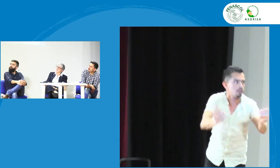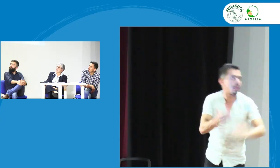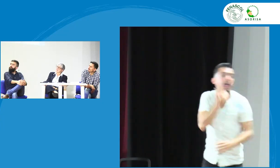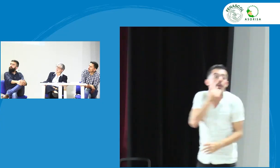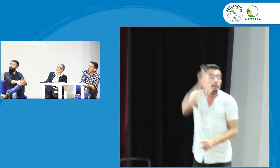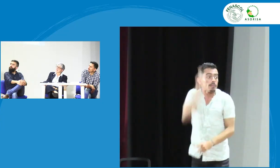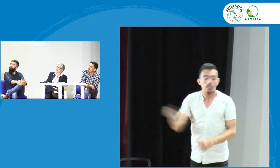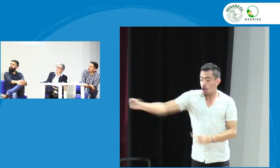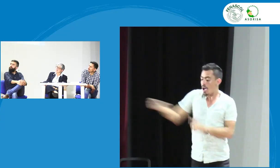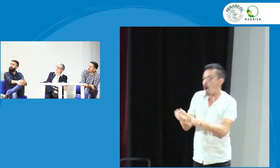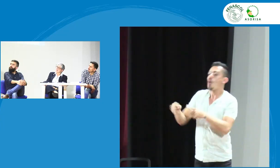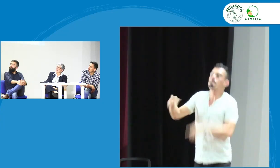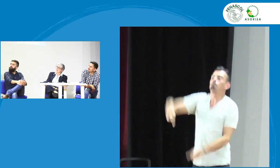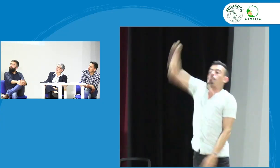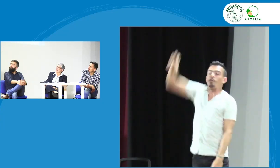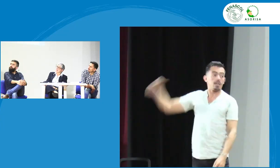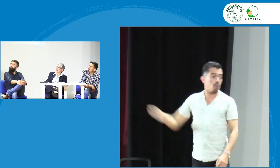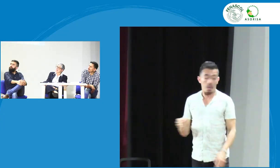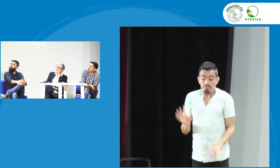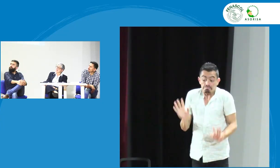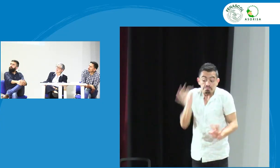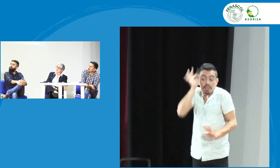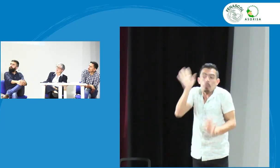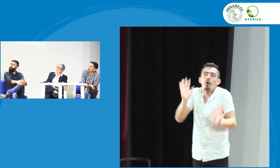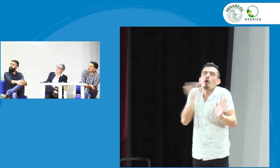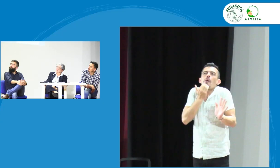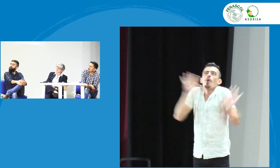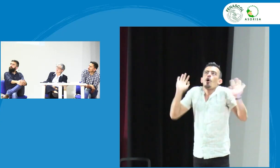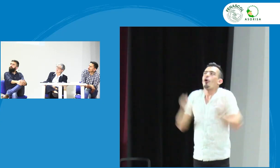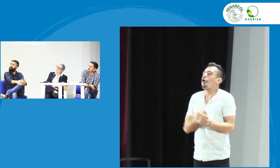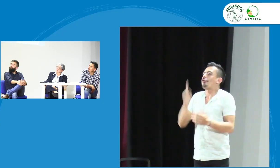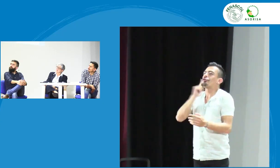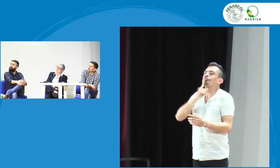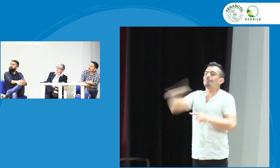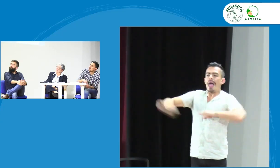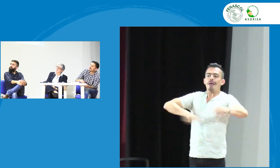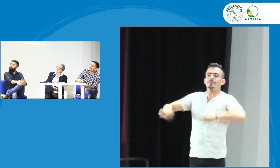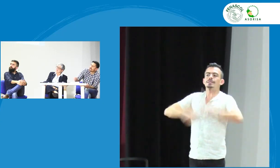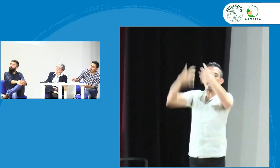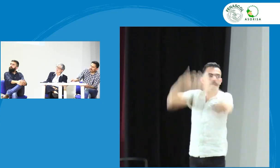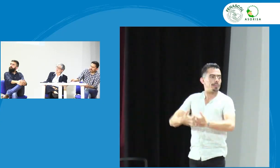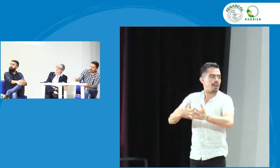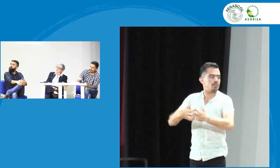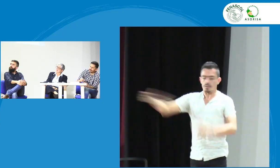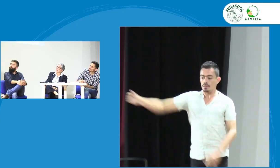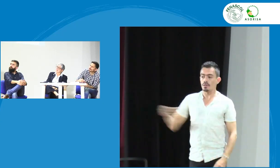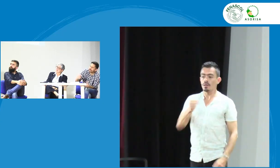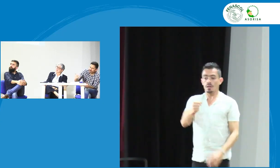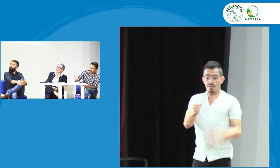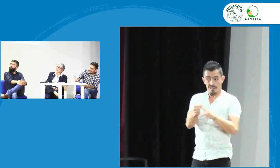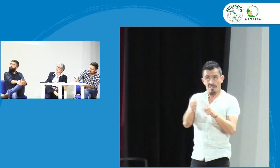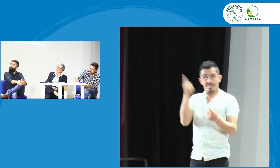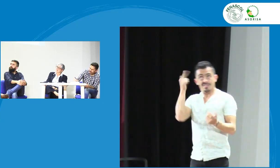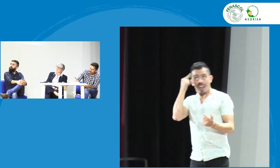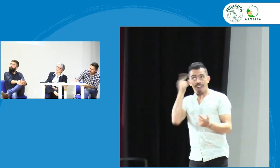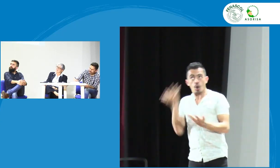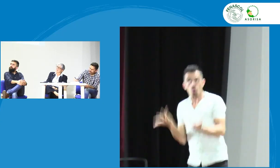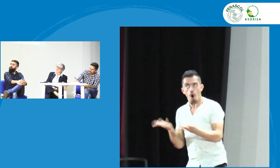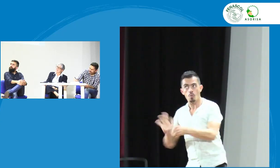sordas que no son profesionales ¿sí? que hayan tenido ya sus prácticas porque por ejemplo